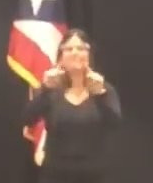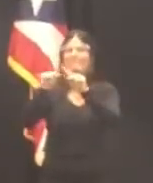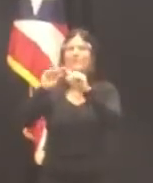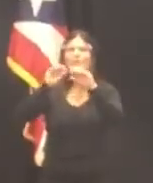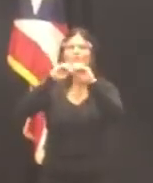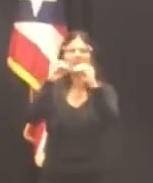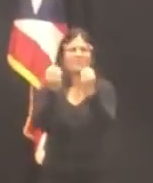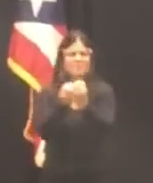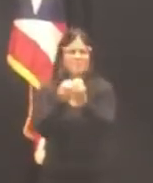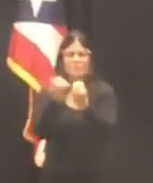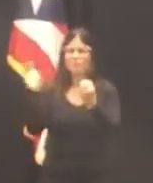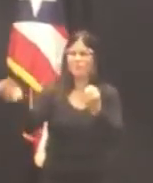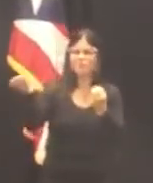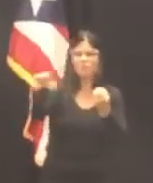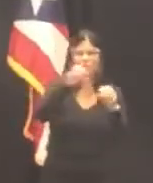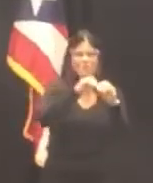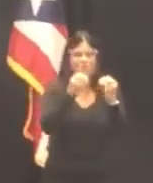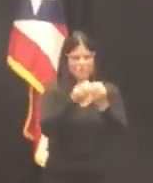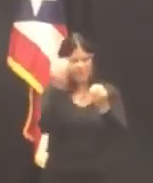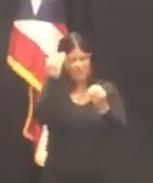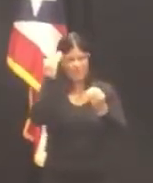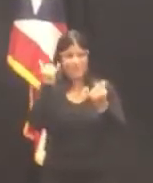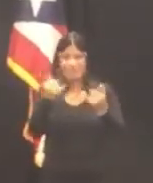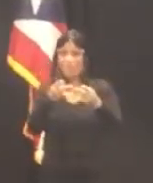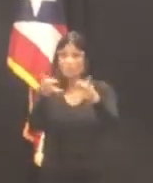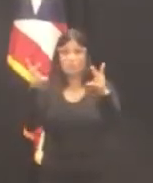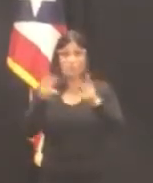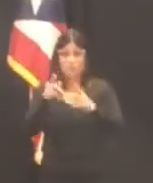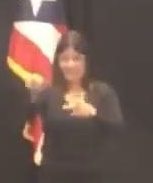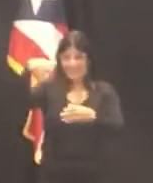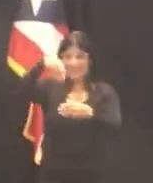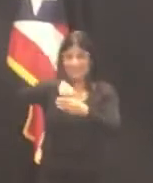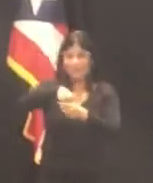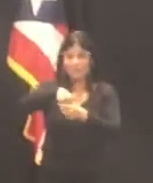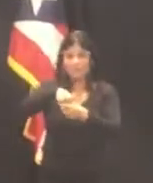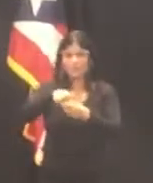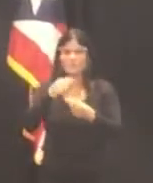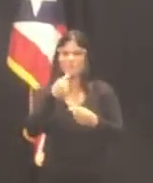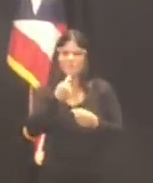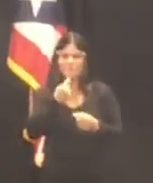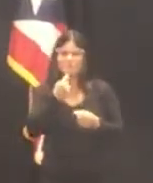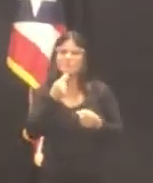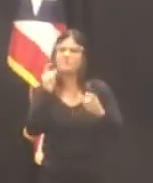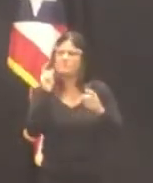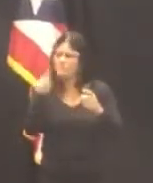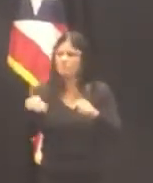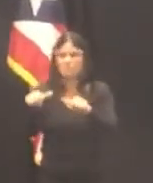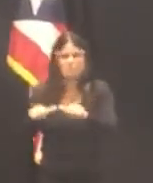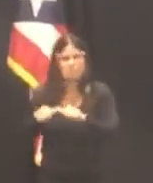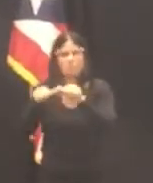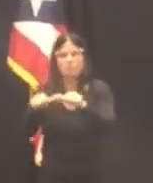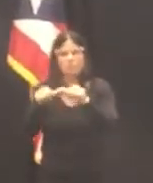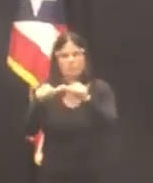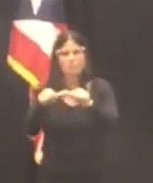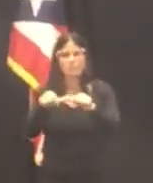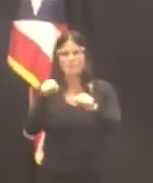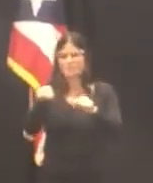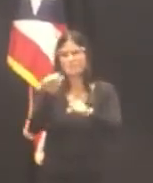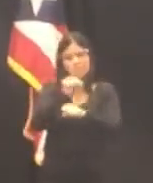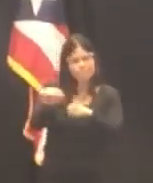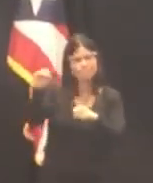excontralores de Puerto Rico de mucho prestigio que así debía ser. En esa tarea, asumí la gran